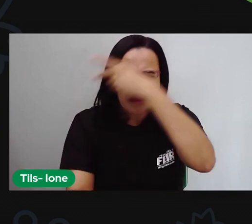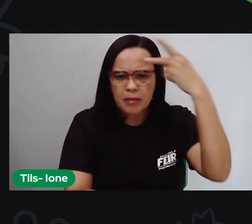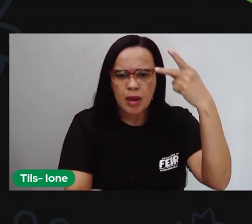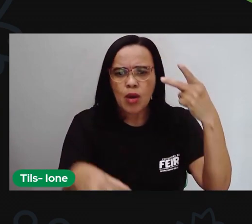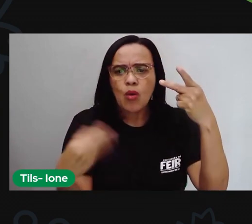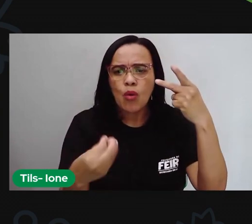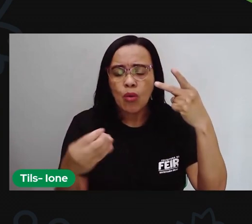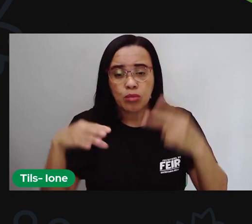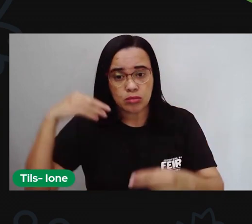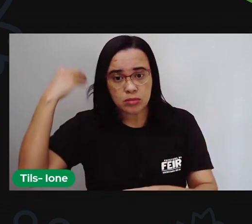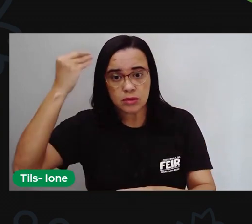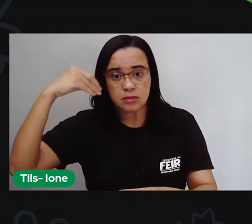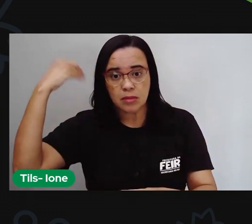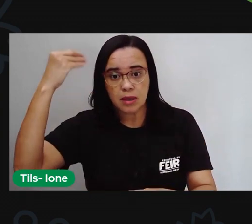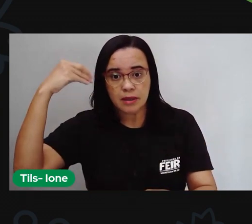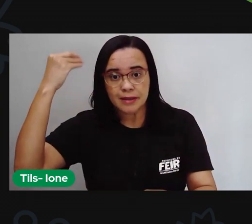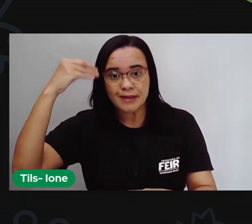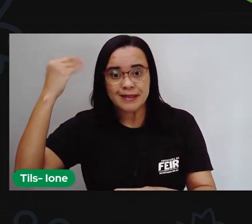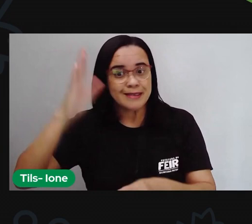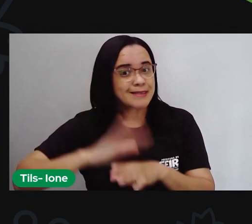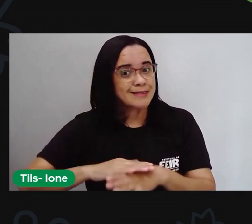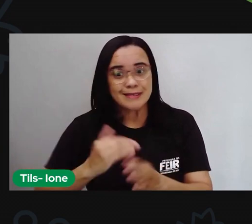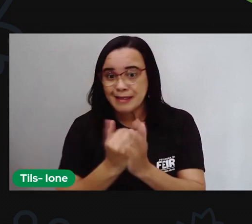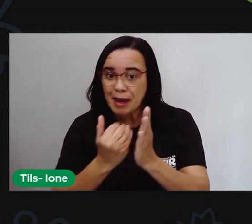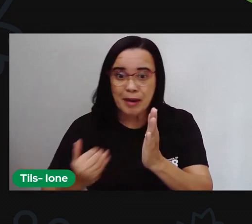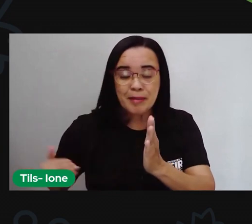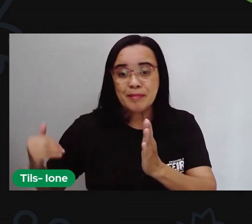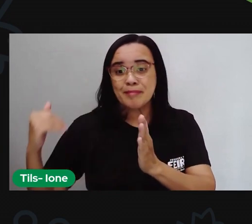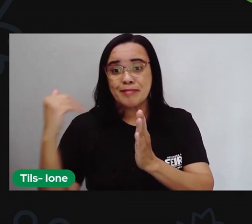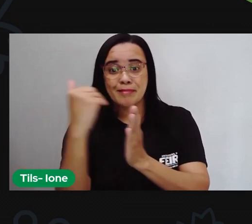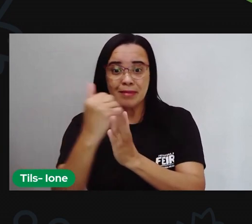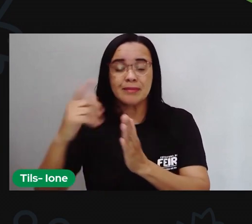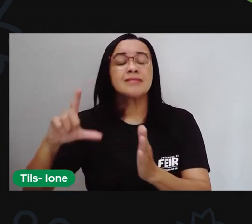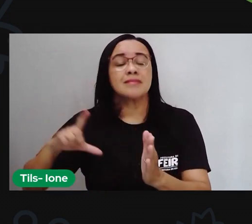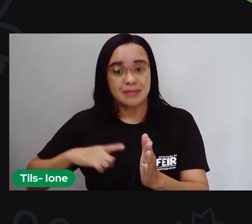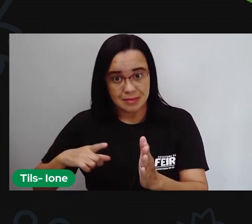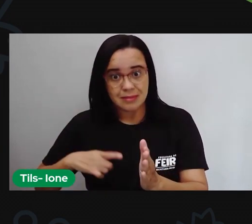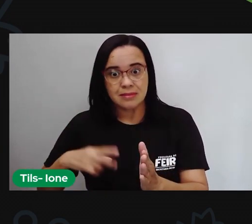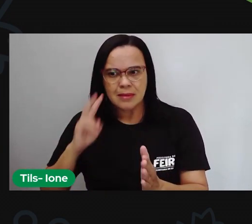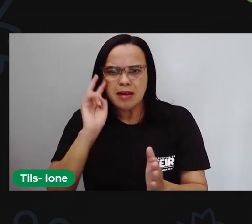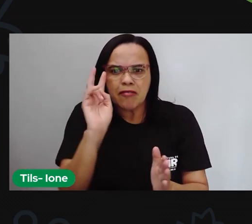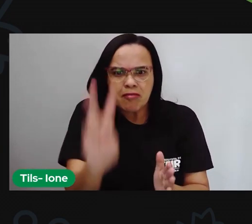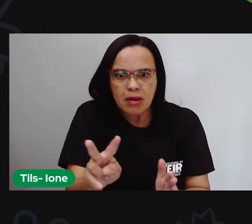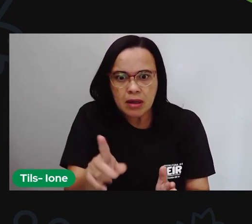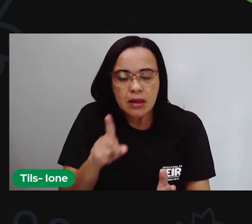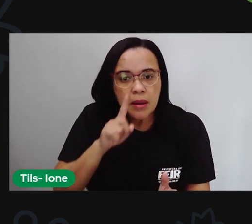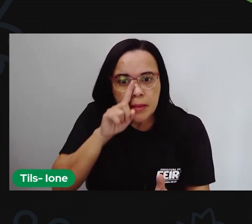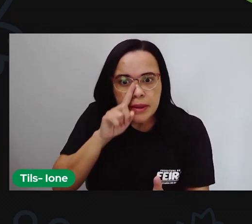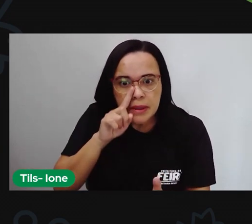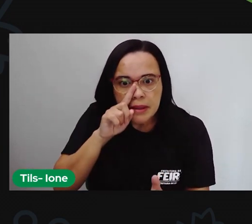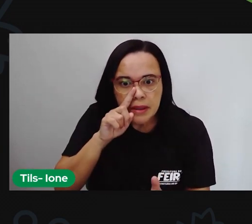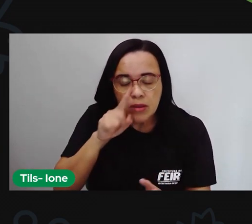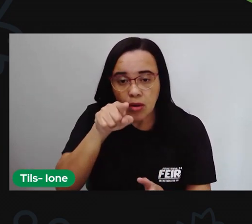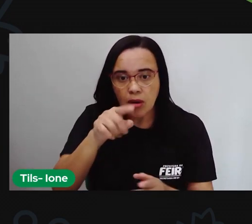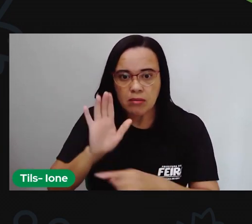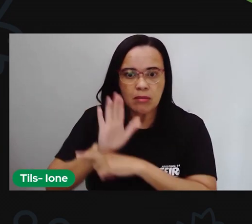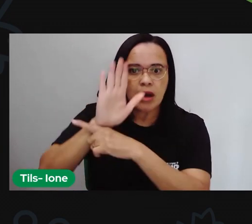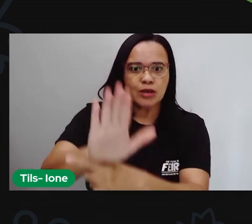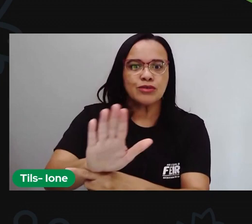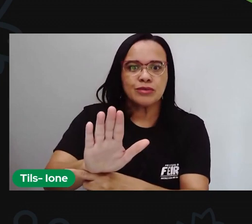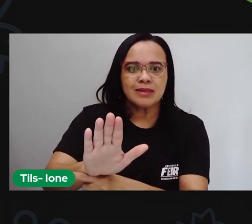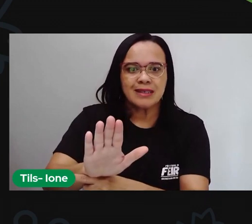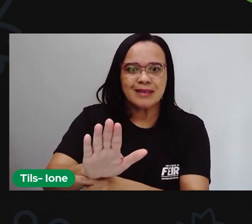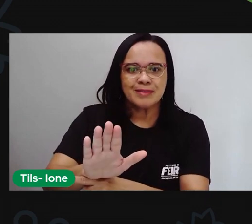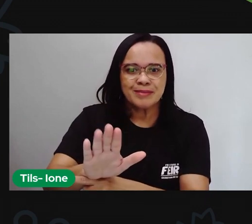poder lhe ajudar diante de uma situação que simbolize o perigo né e ajudar a sair aí dessa situação então